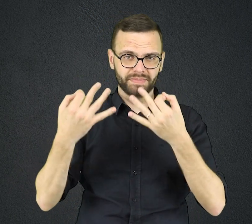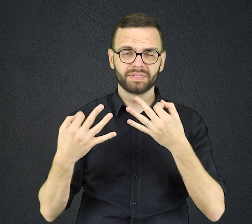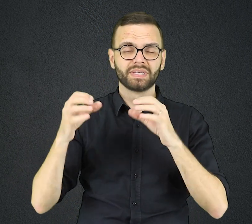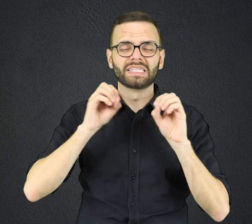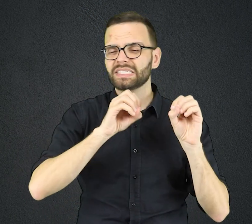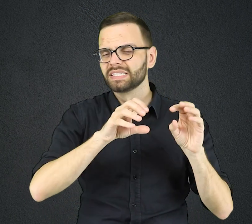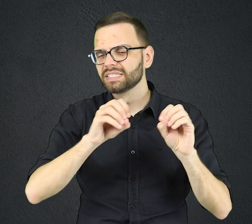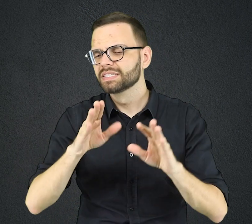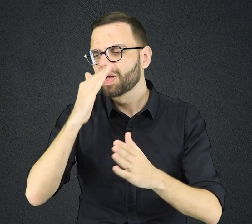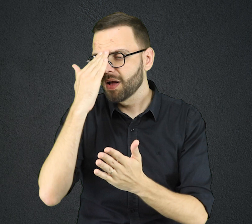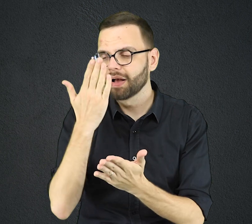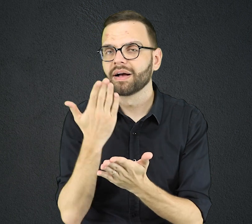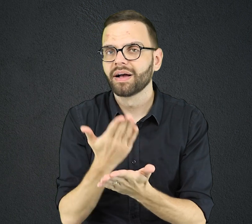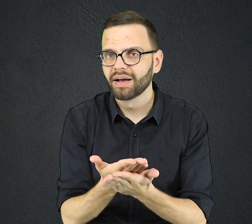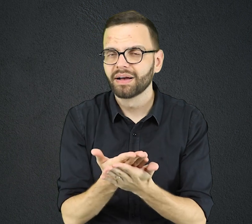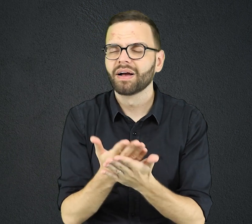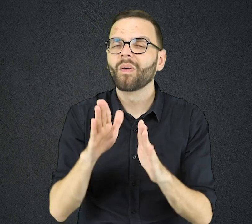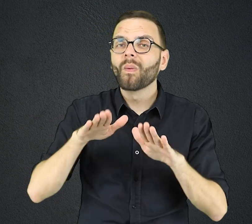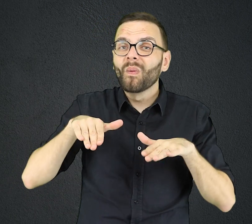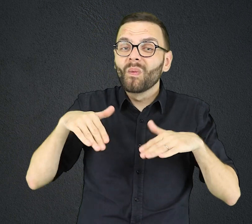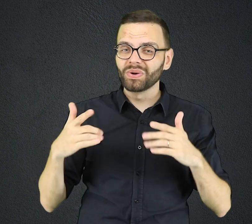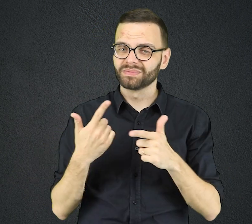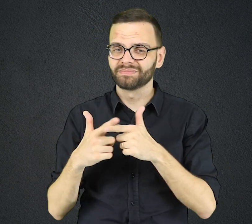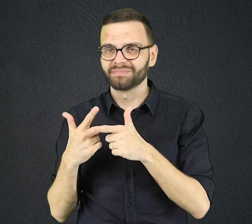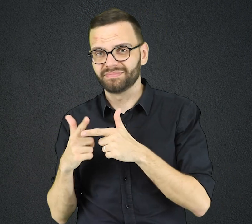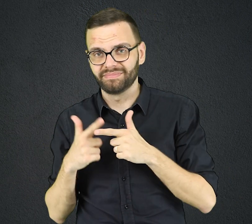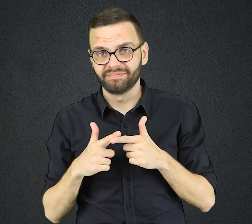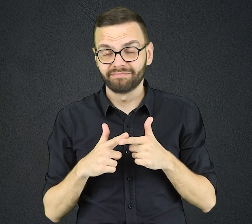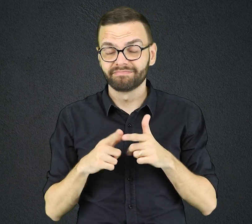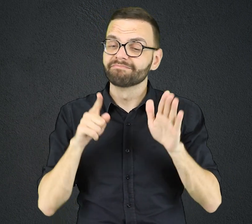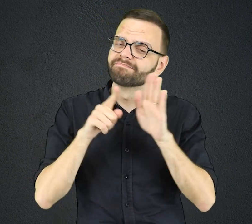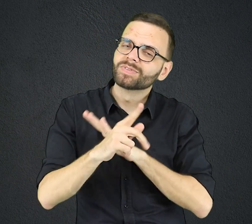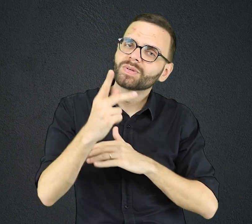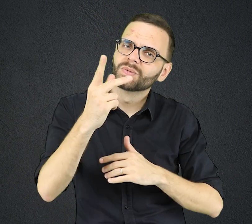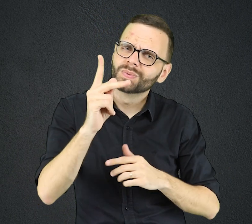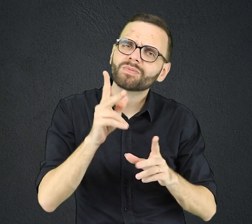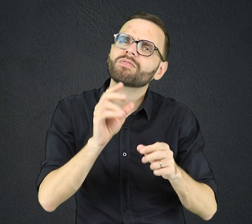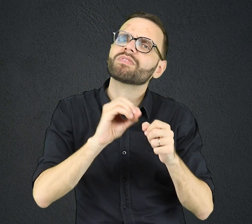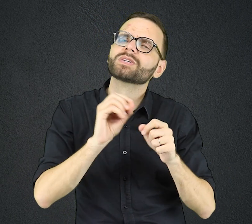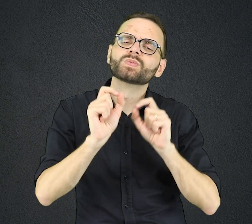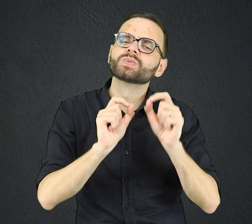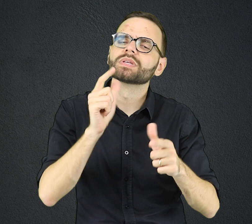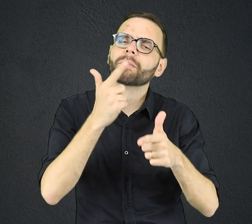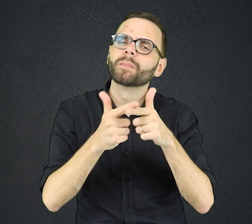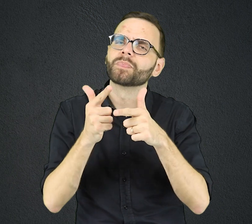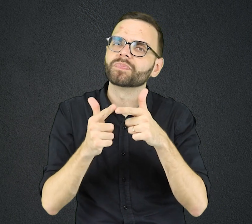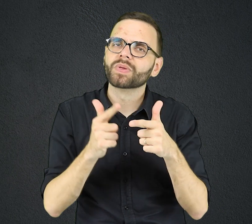confiança na adversidade. O que você faz diante dos problemas? Quando nenhum rei pode salvar